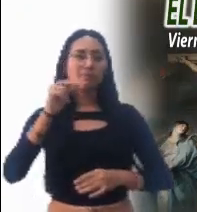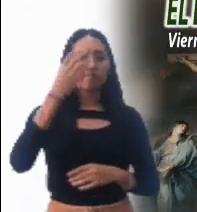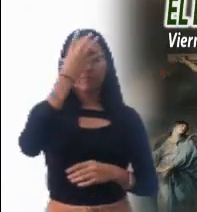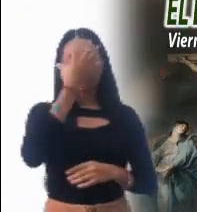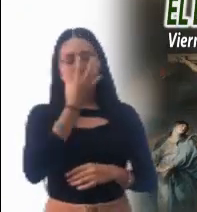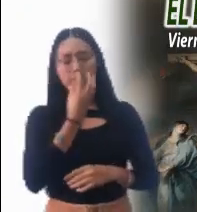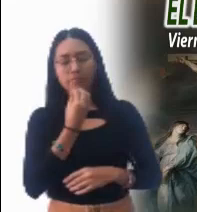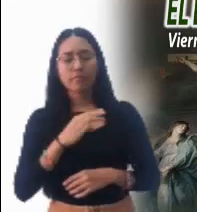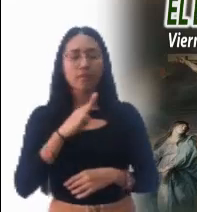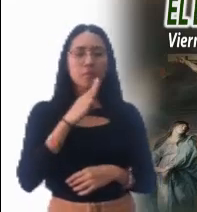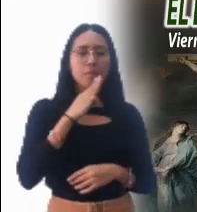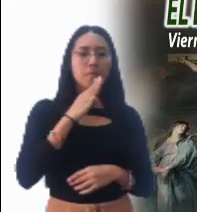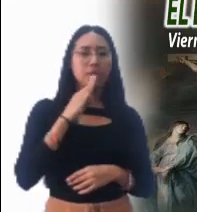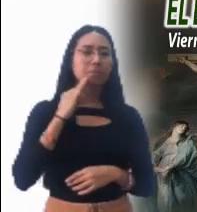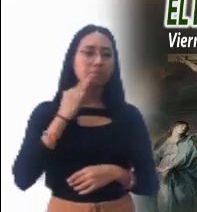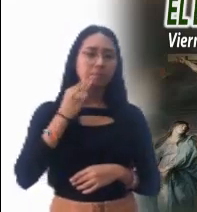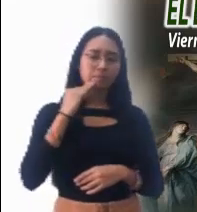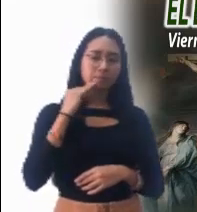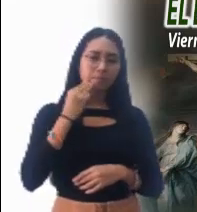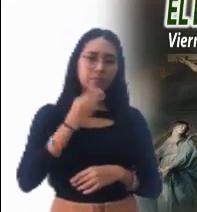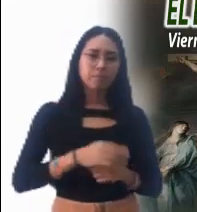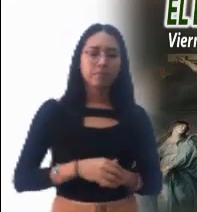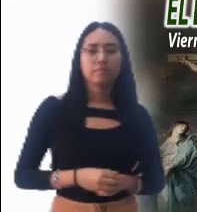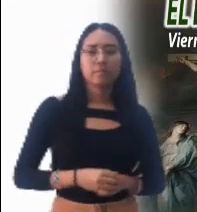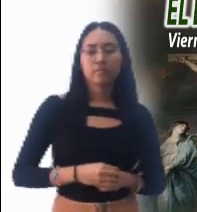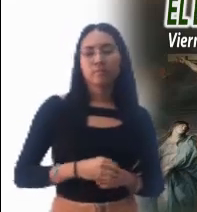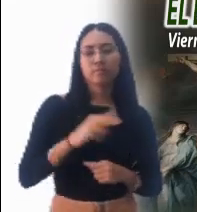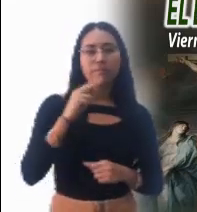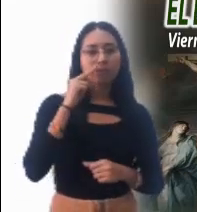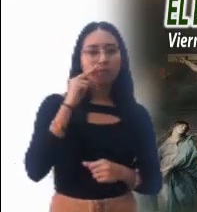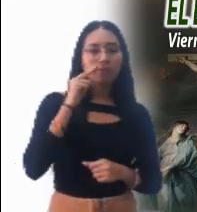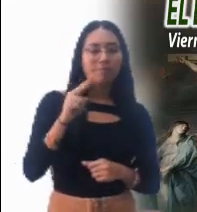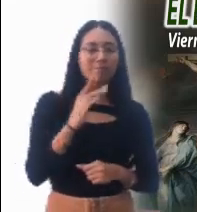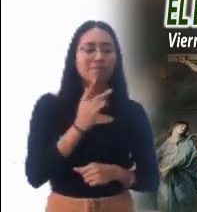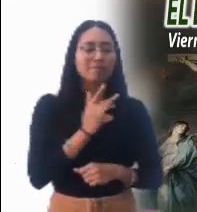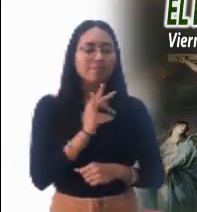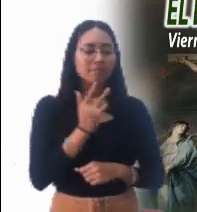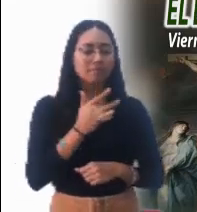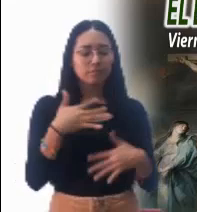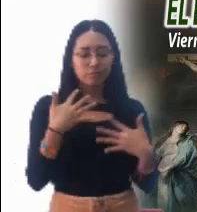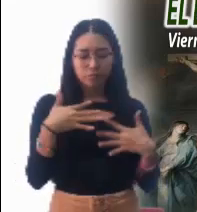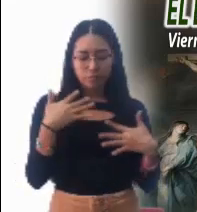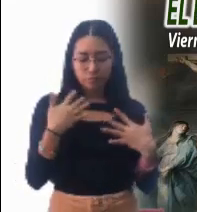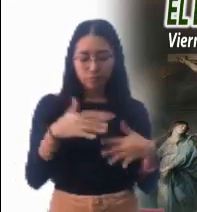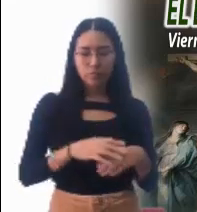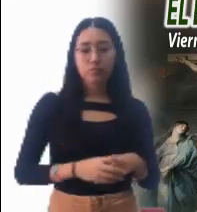entristeciera, madre piadosa, si os viera sujeta a tanto dolor.